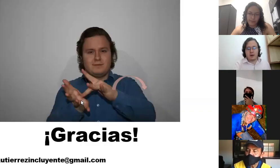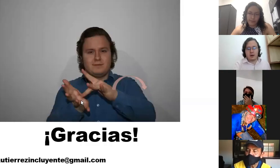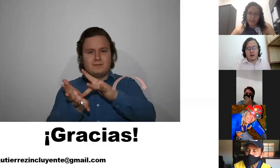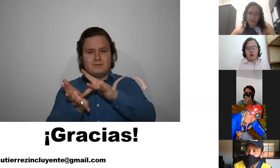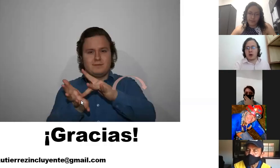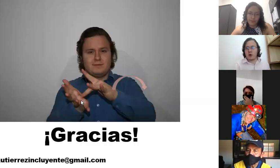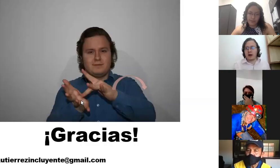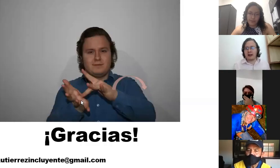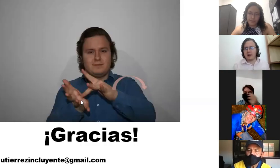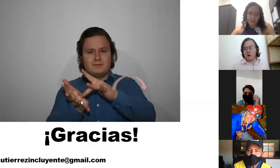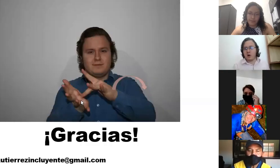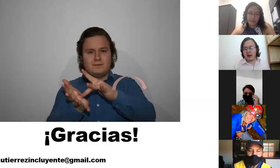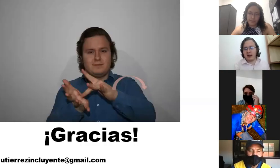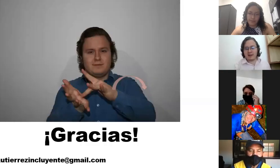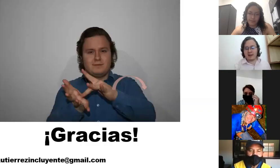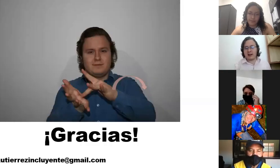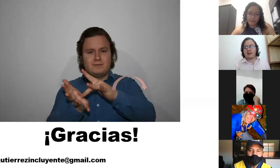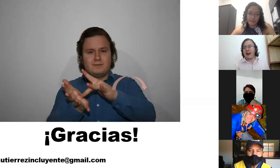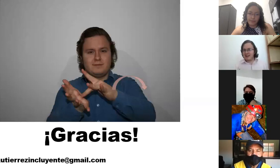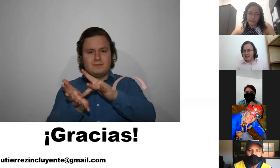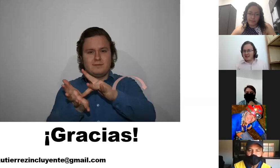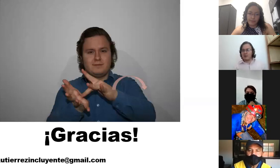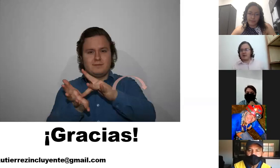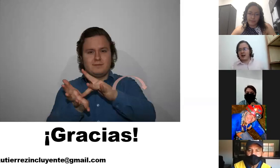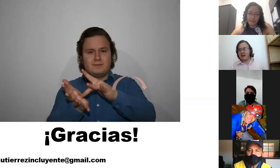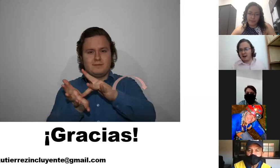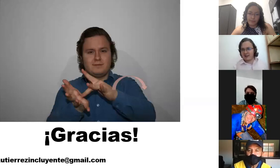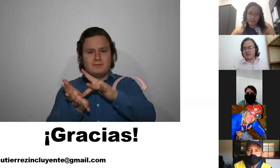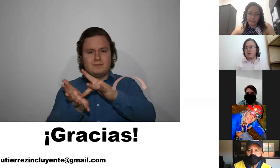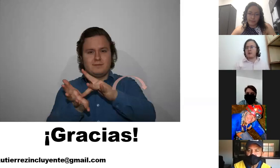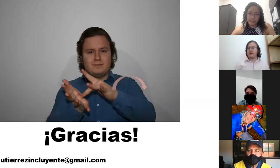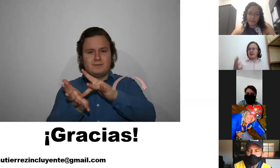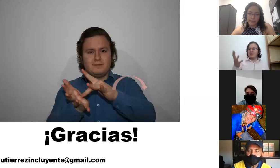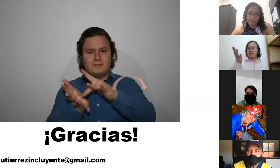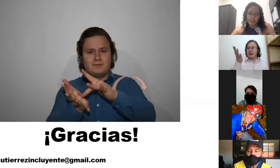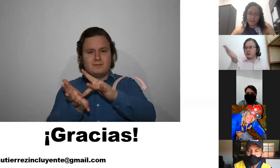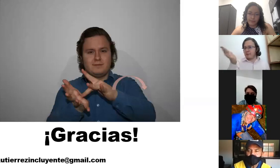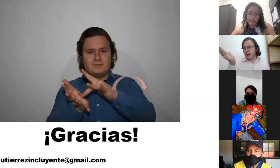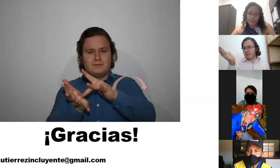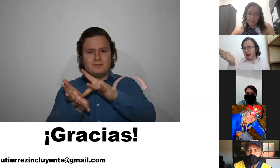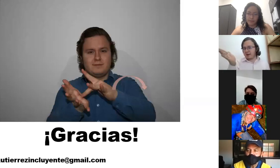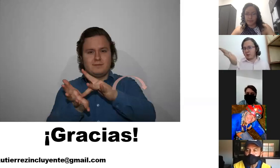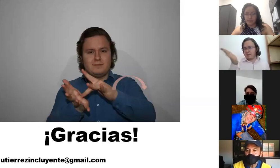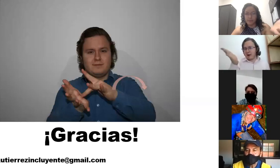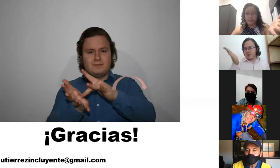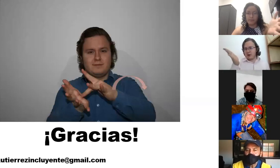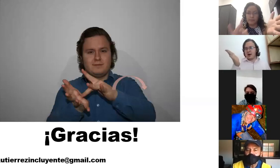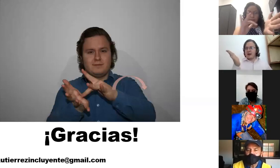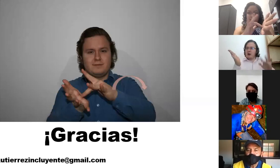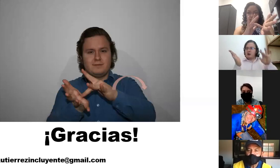yo quiero el día de hoy decirles gracias y les voy a enseñar a decir gracias como se dice gracias tenemos nuestra palma abierta en una mano y con la otra